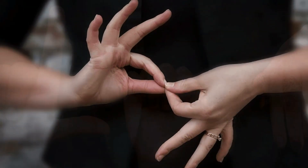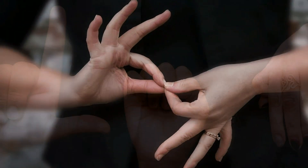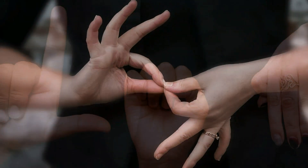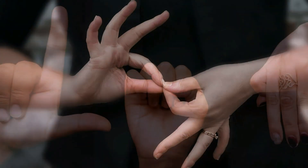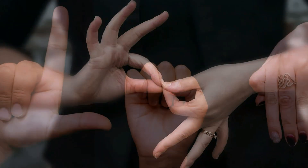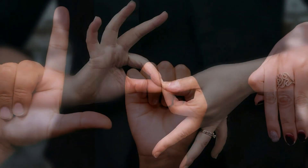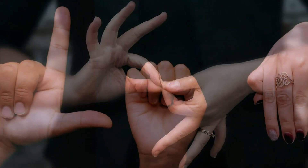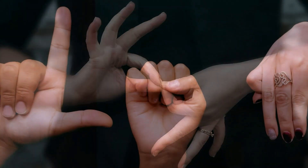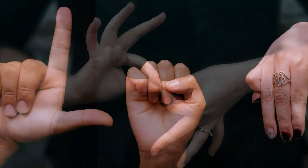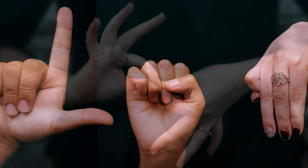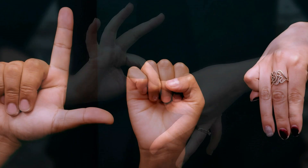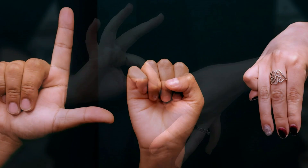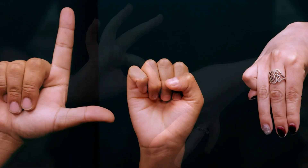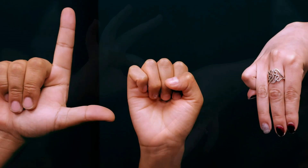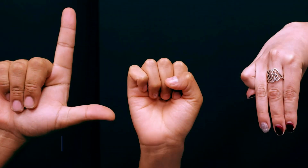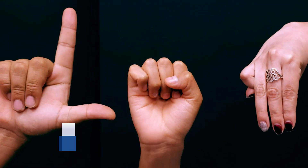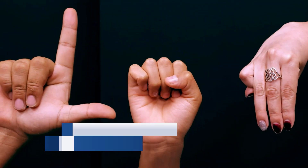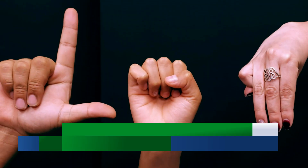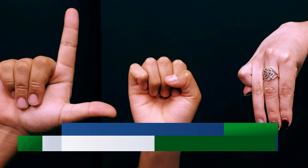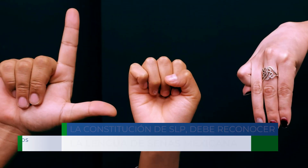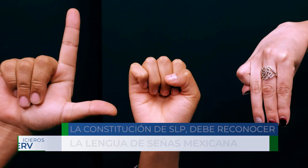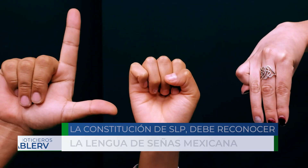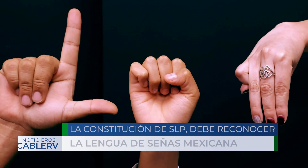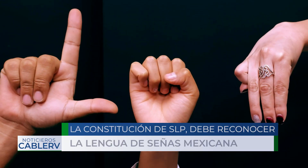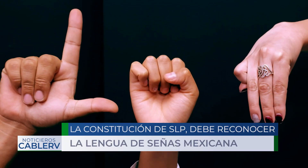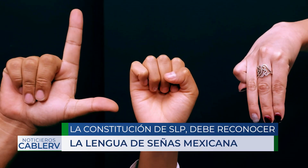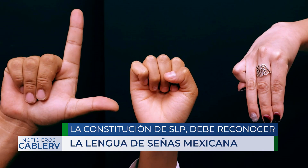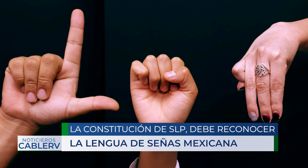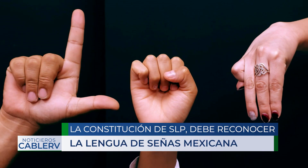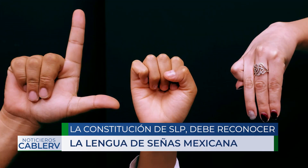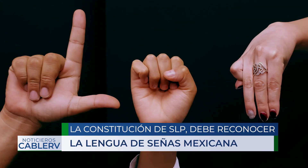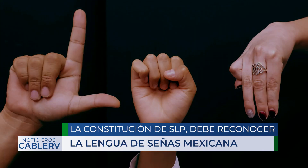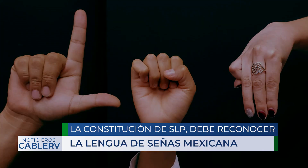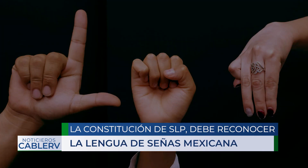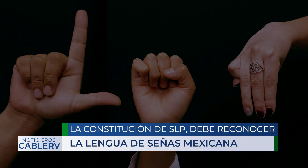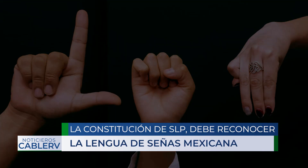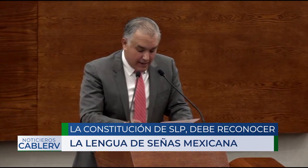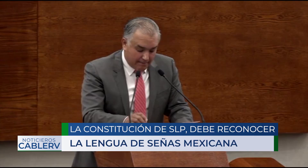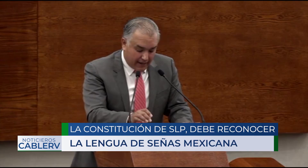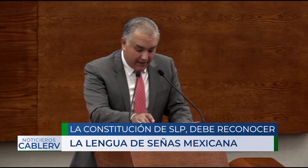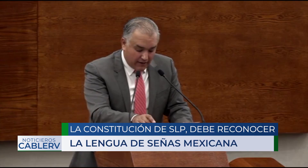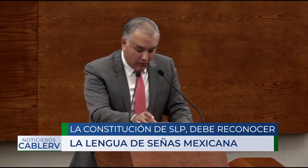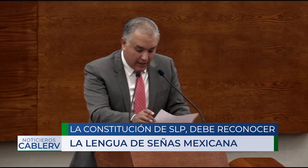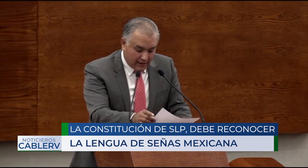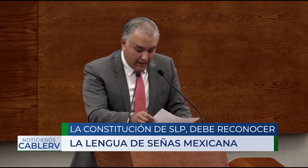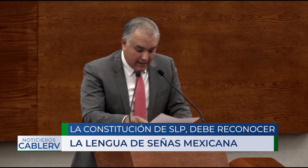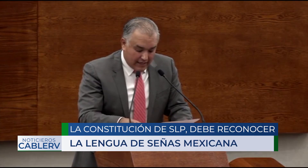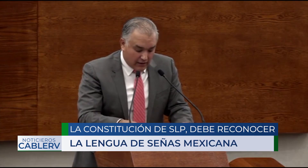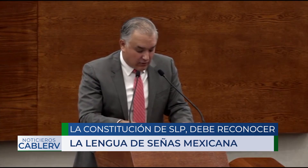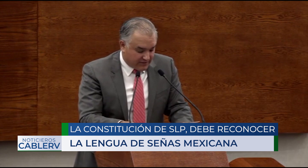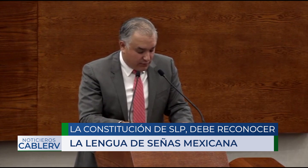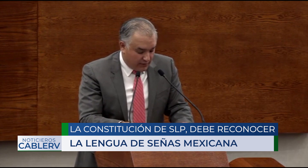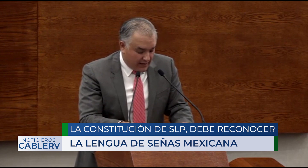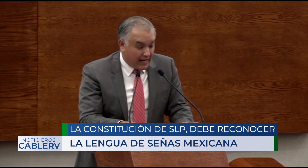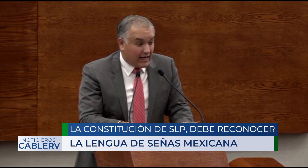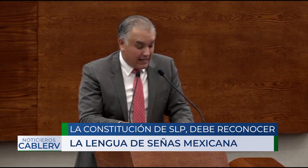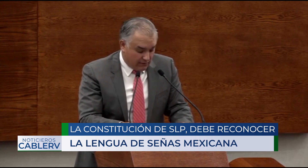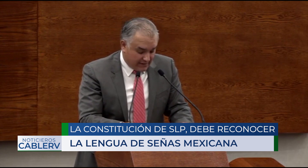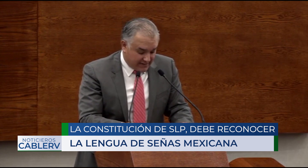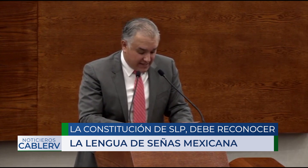nos corresponde reforzar que esta equiparación constitucional se haga valer para dar el lugar que le corresponde a la lengua de